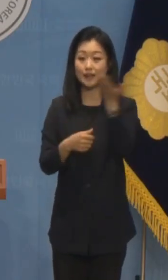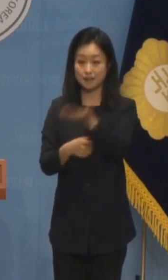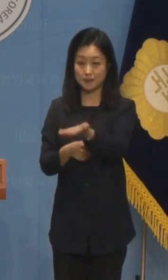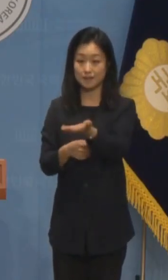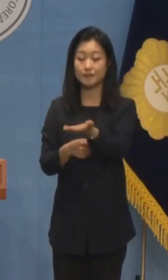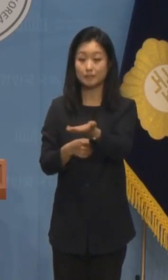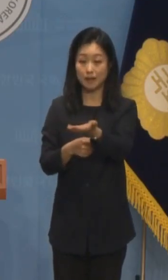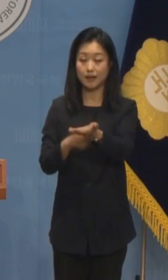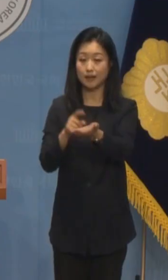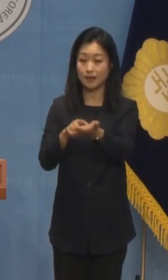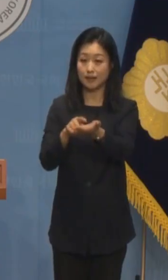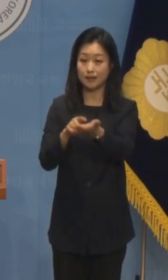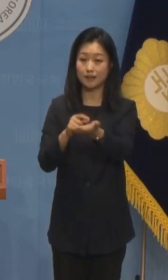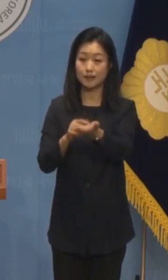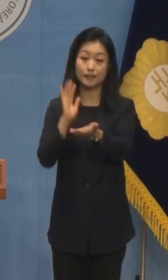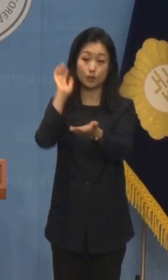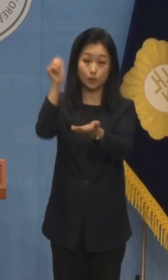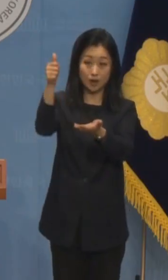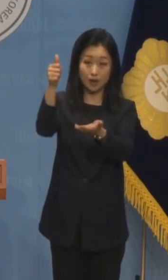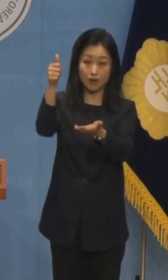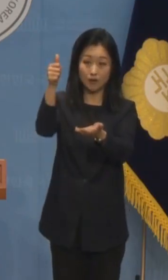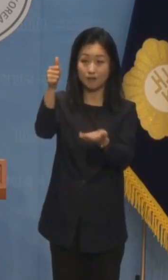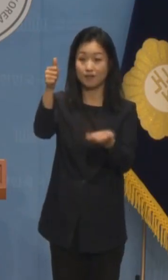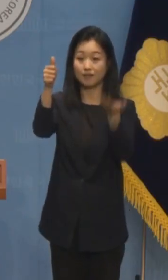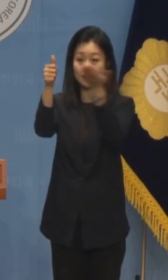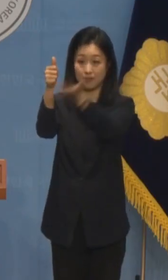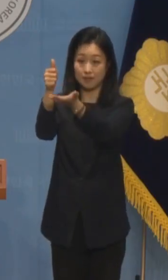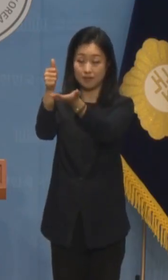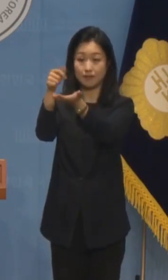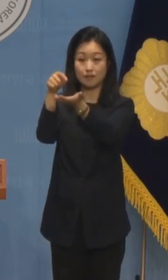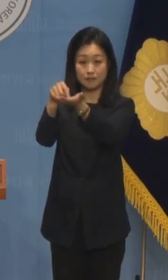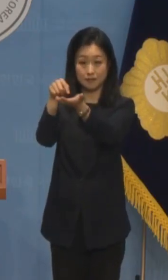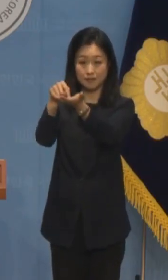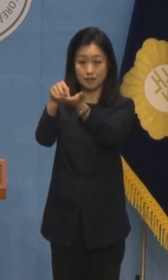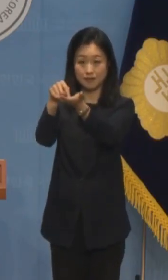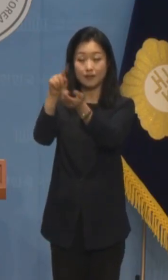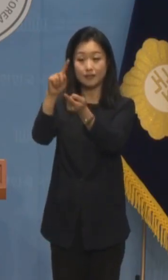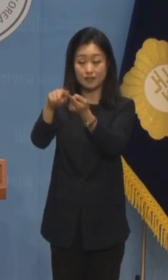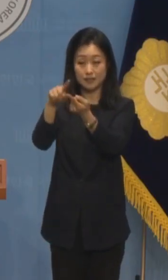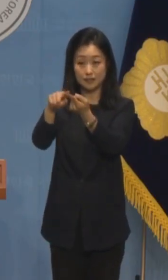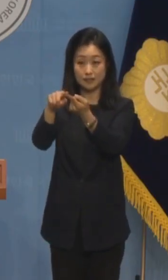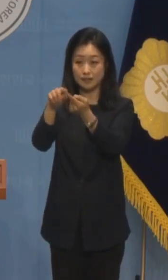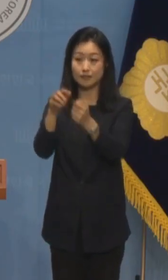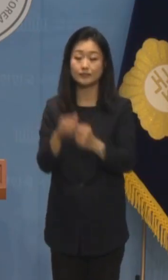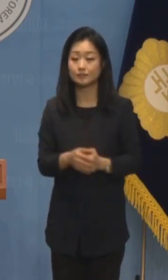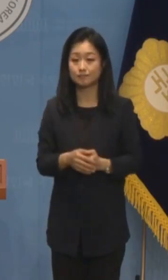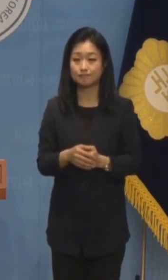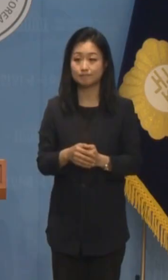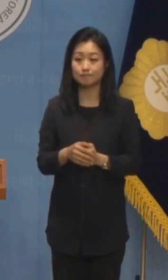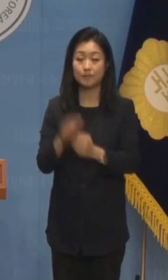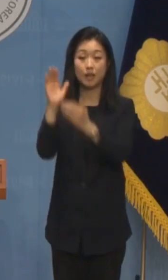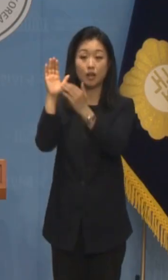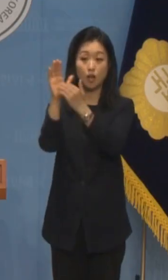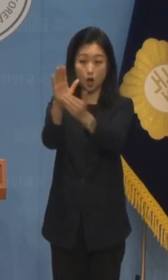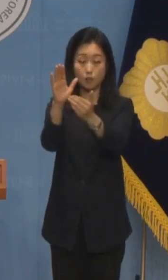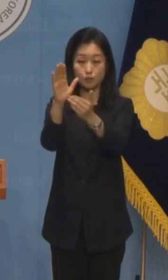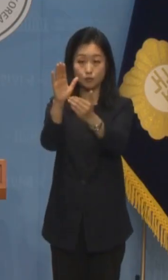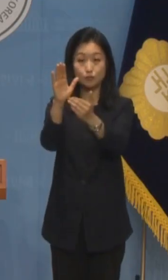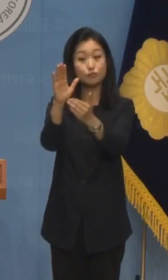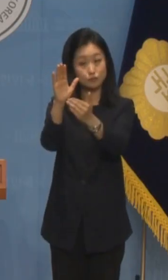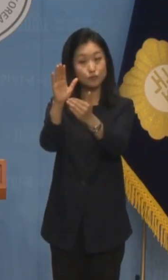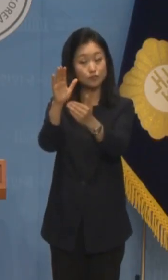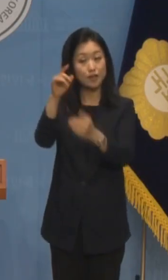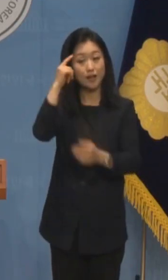윤석열 대통령은 김건희 특검법에 대해 거부권을 다시